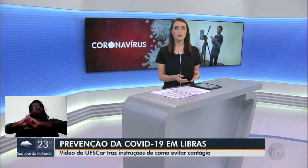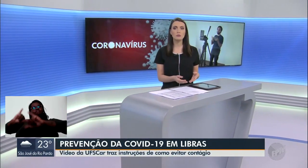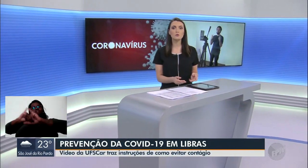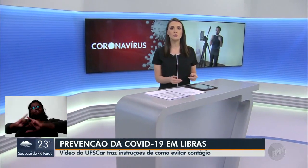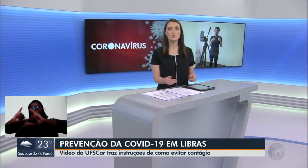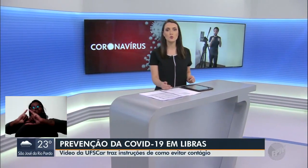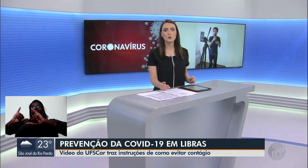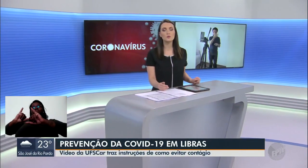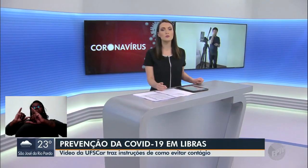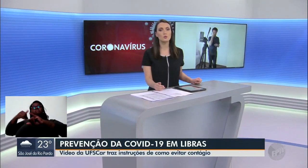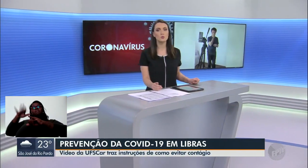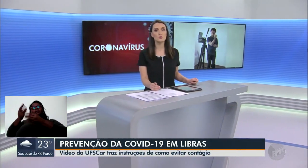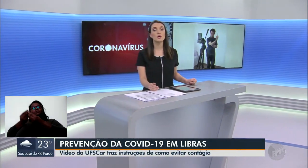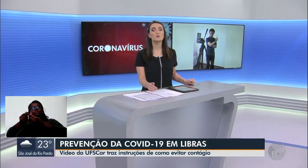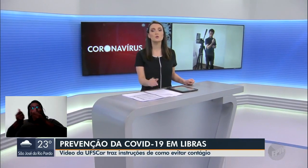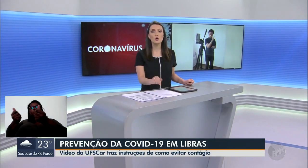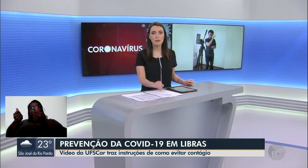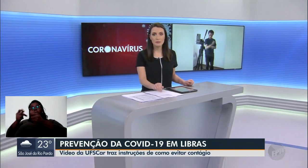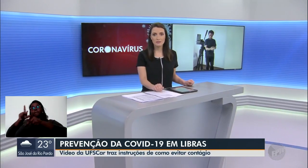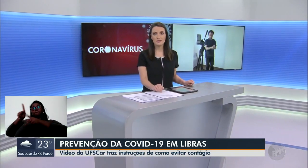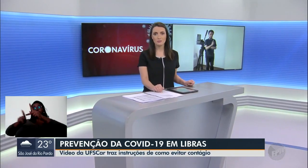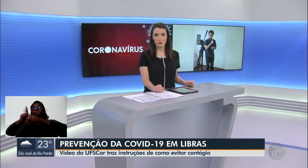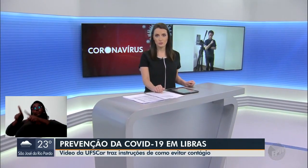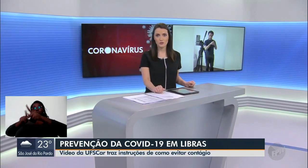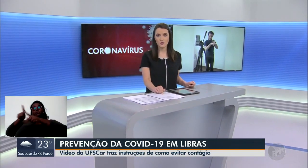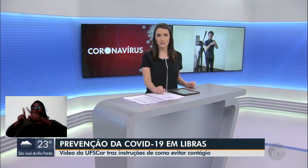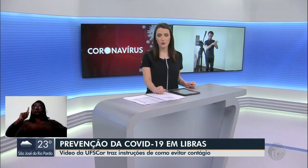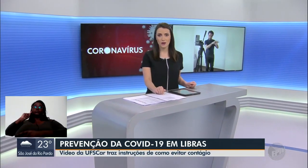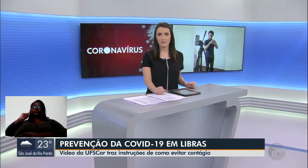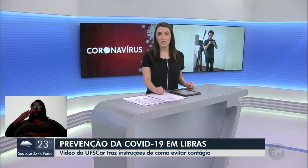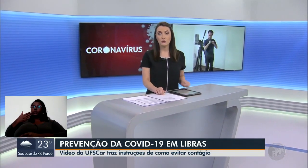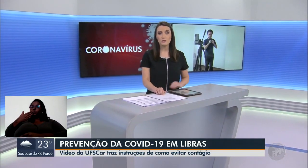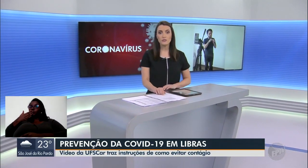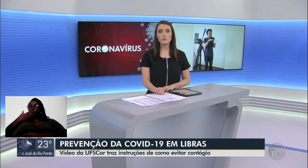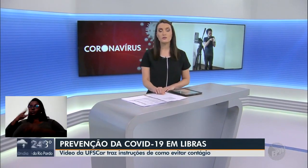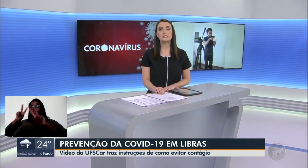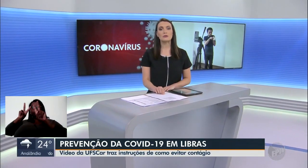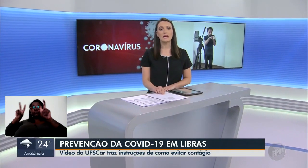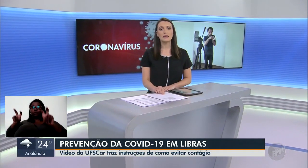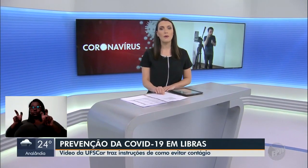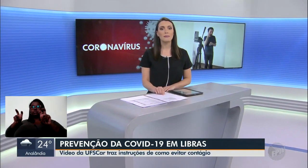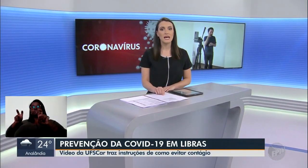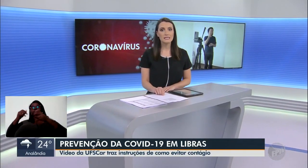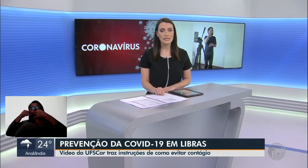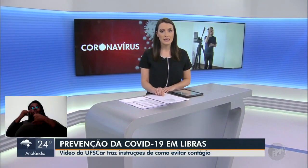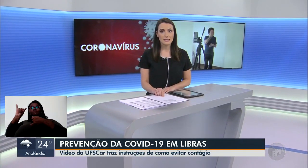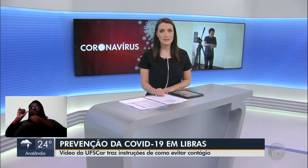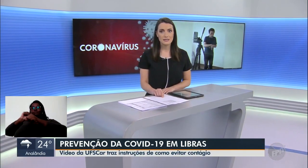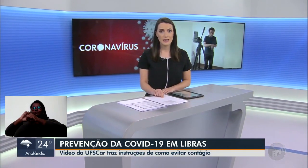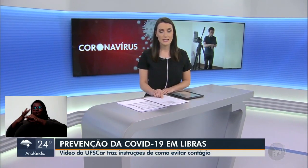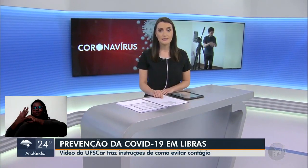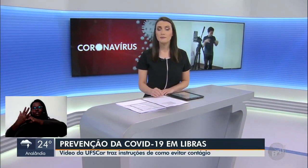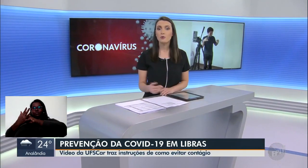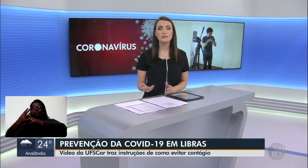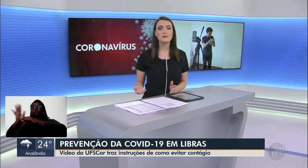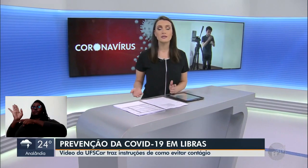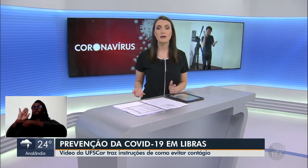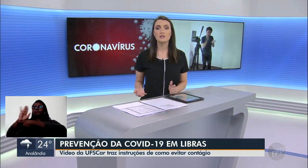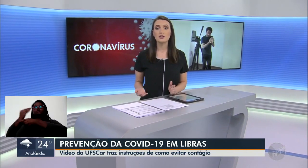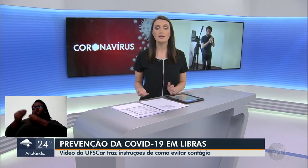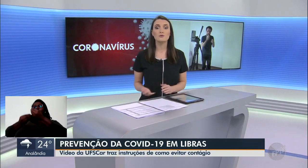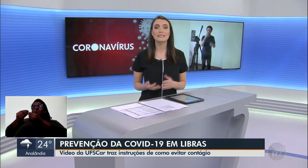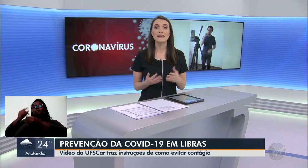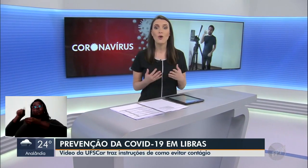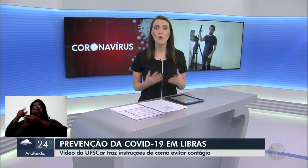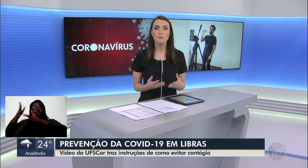qualidade o público de surdos e mudos sobre a prevenção da Covid-19. Os vídeos são na língua brasileira de sinais e podem